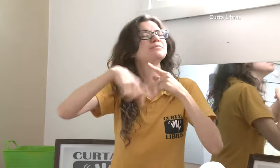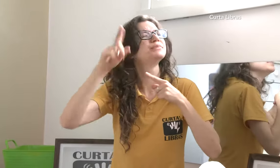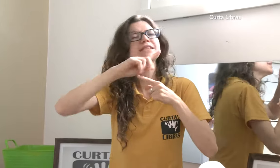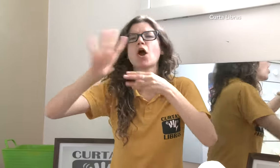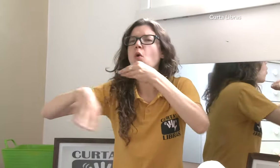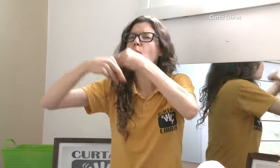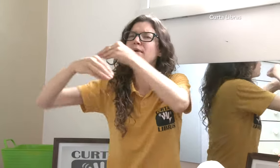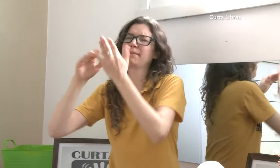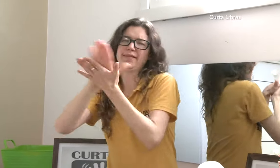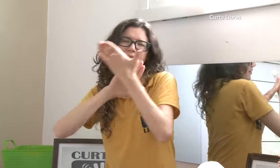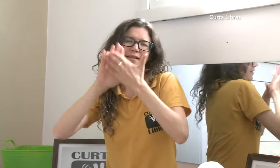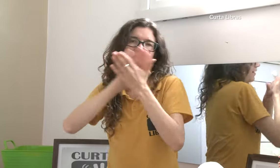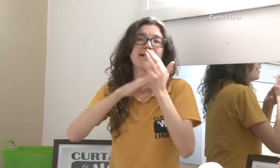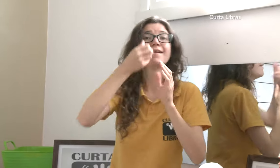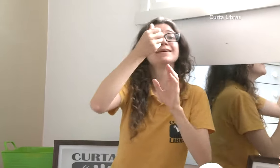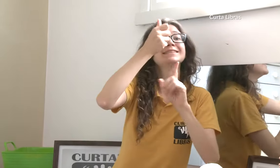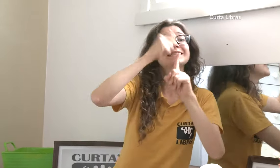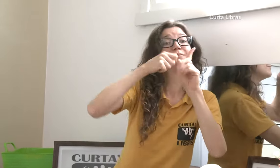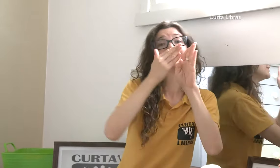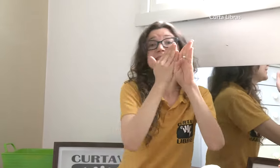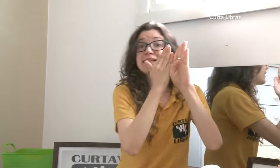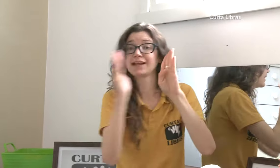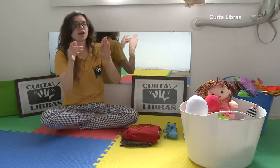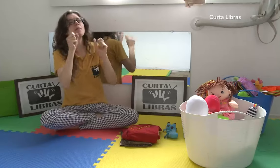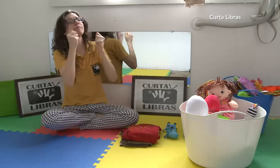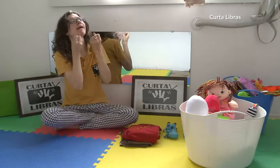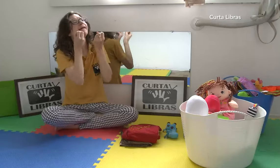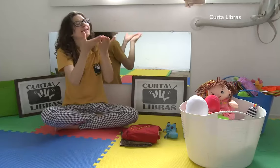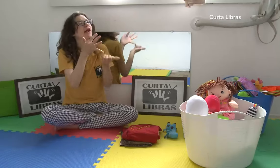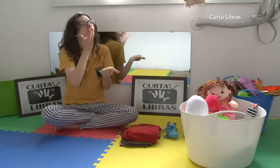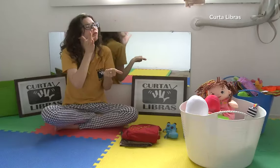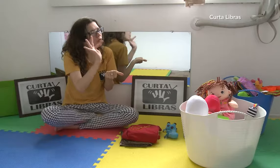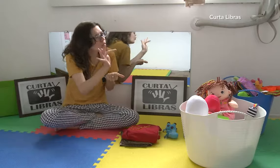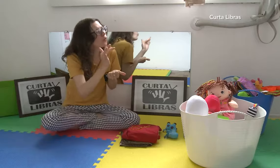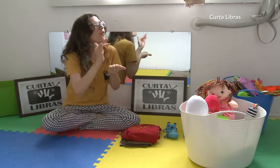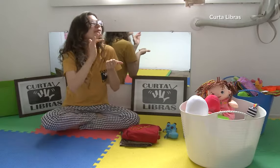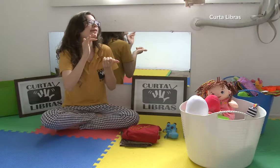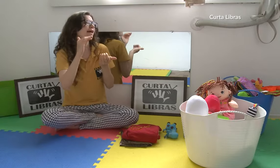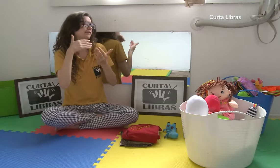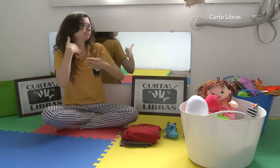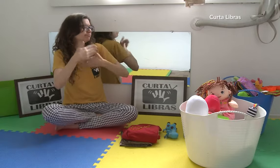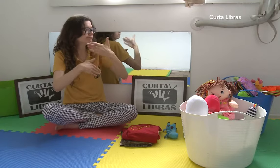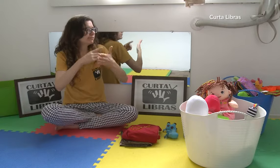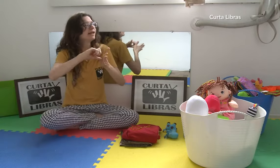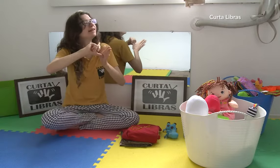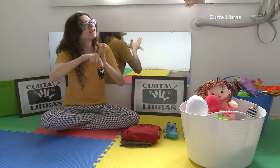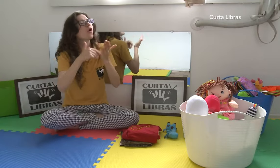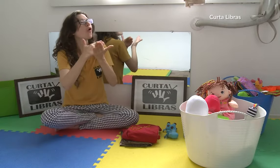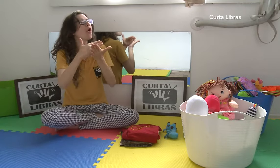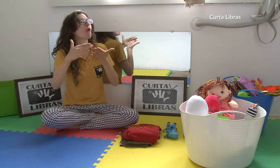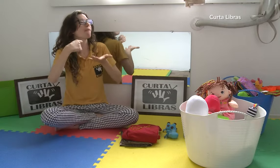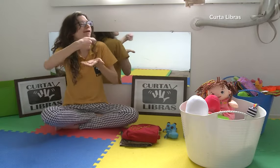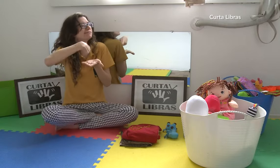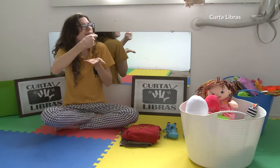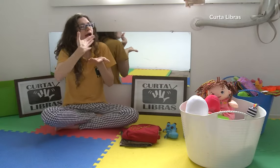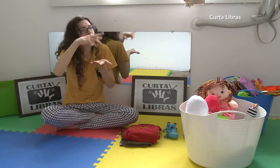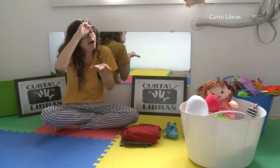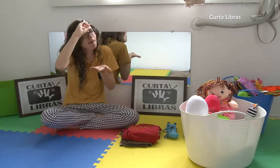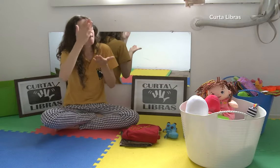Amamentar exclusivamente no peito até os seis meses de vida. Não é necessária nenhuma complementação. A partir dos seis meses, pode inserir frutas na